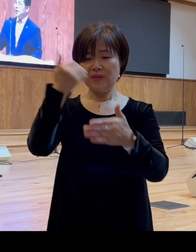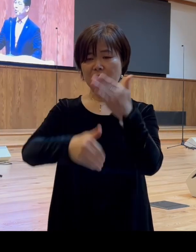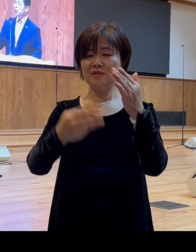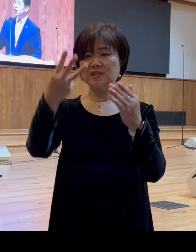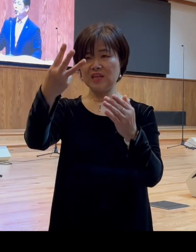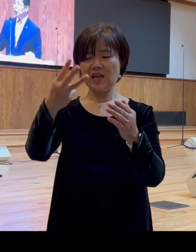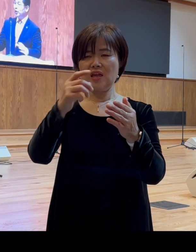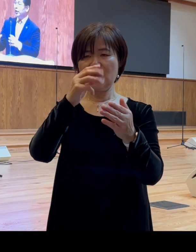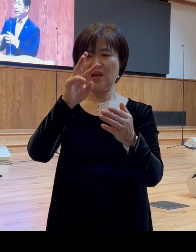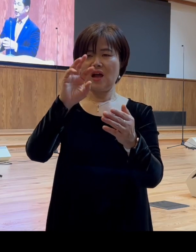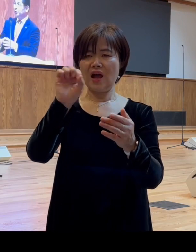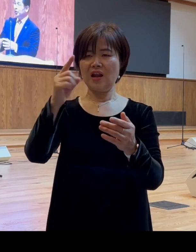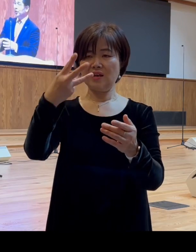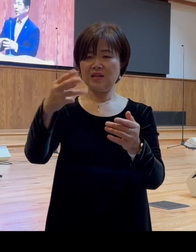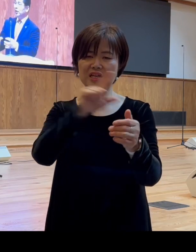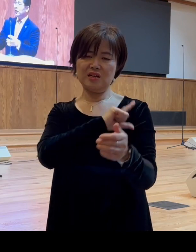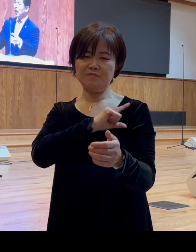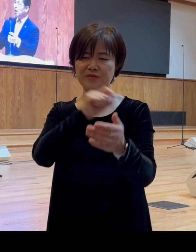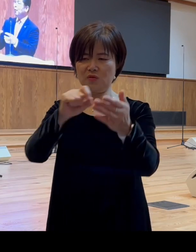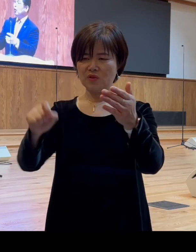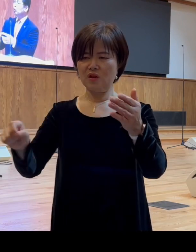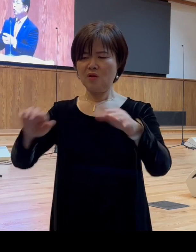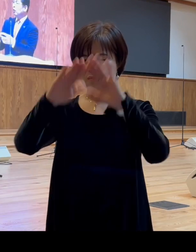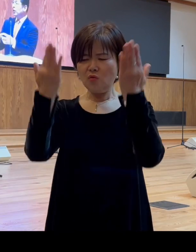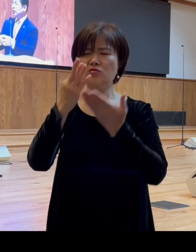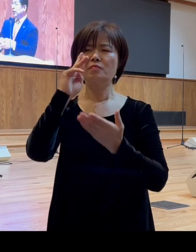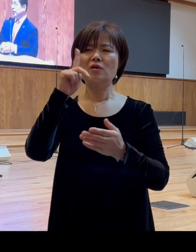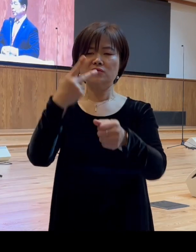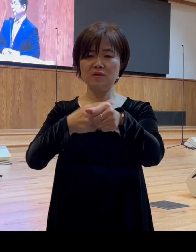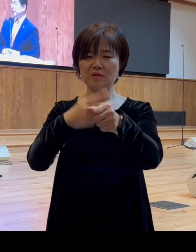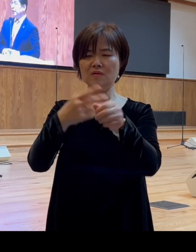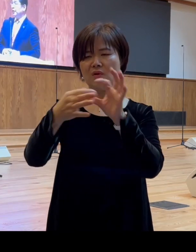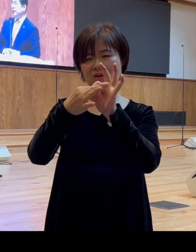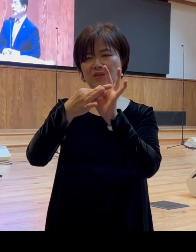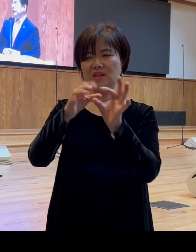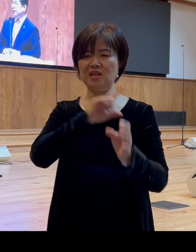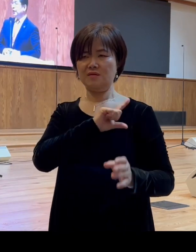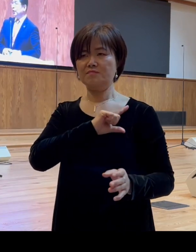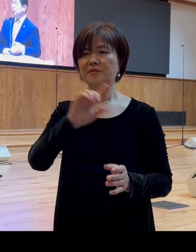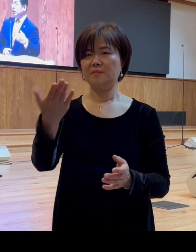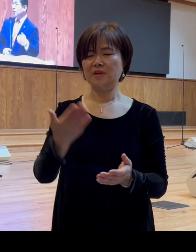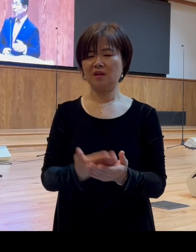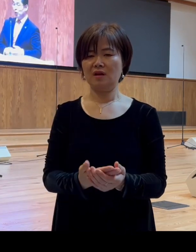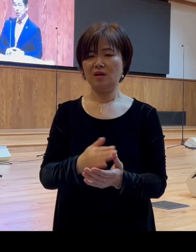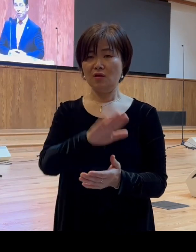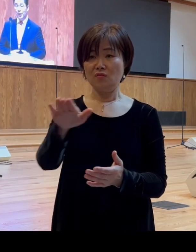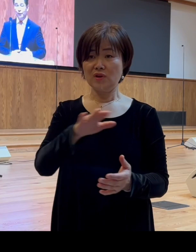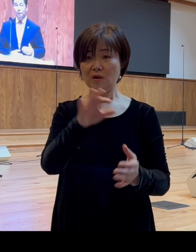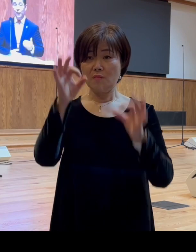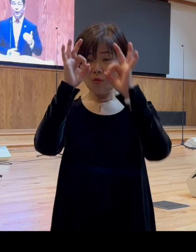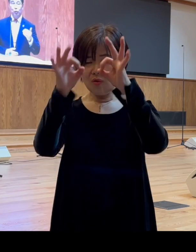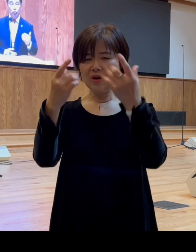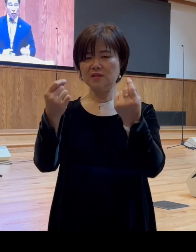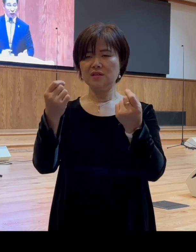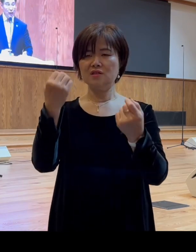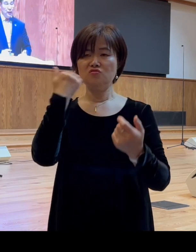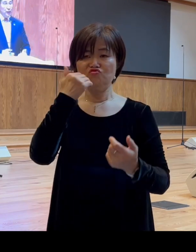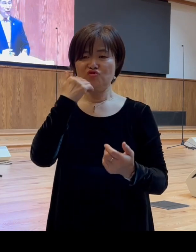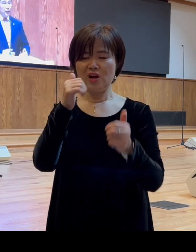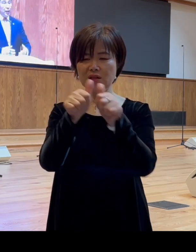기록된 이름은 다 바울과 관련된 이름입니다 여러분 우리가 살펴보았지만 누가가 이 에베소